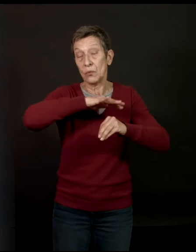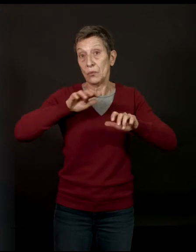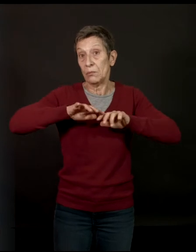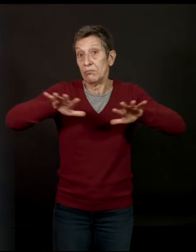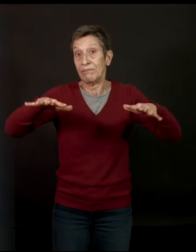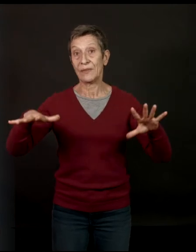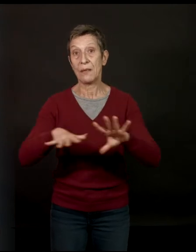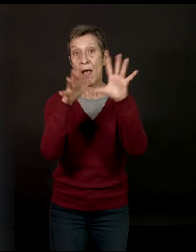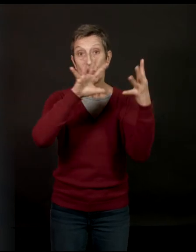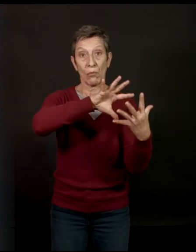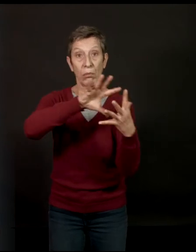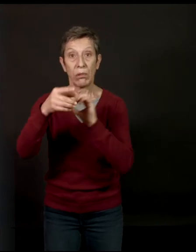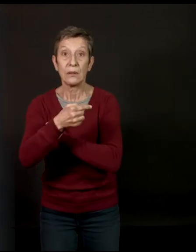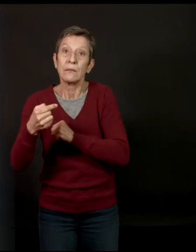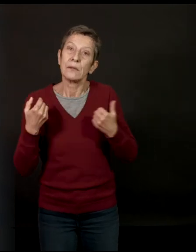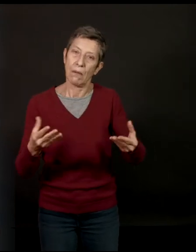Et c'est vraiment très, très problématique. Donc,